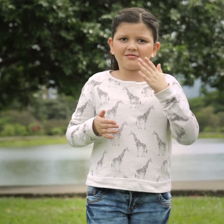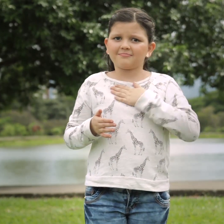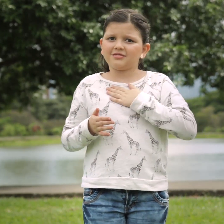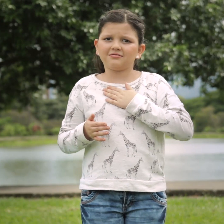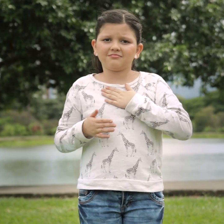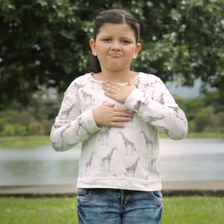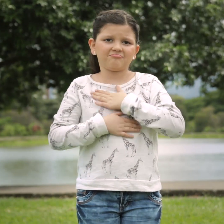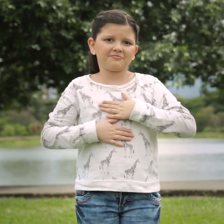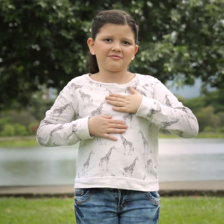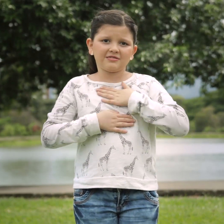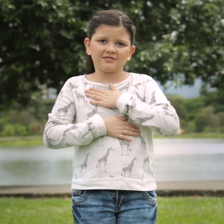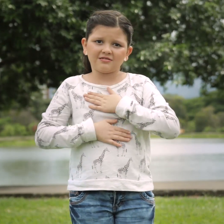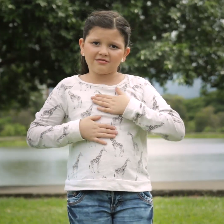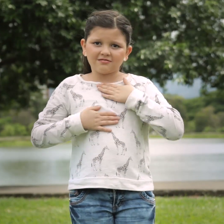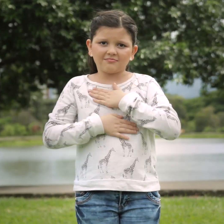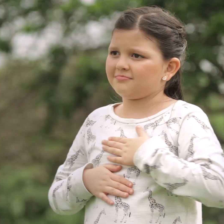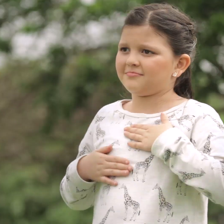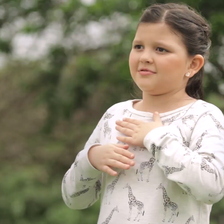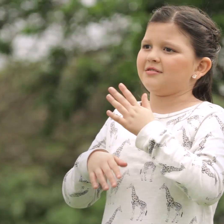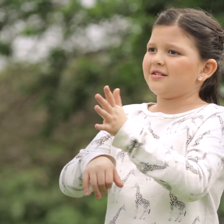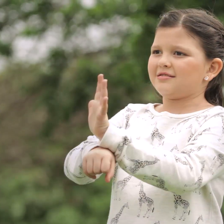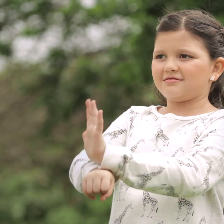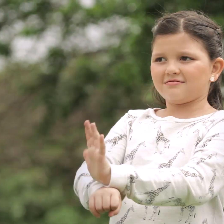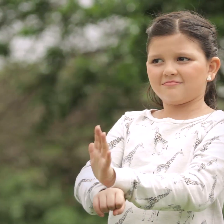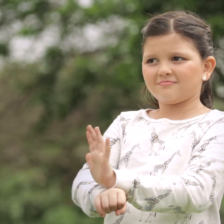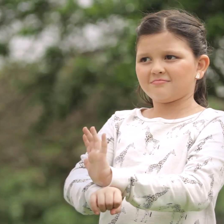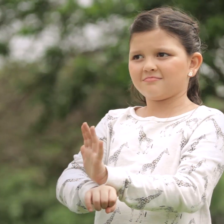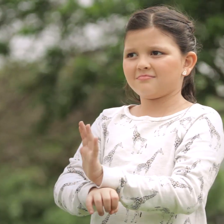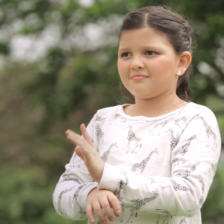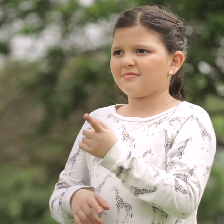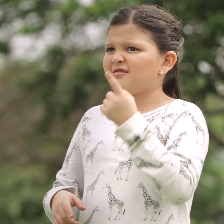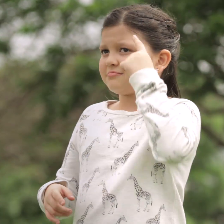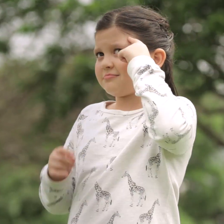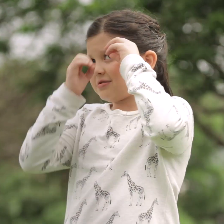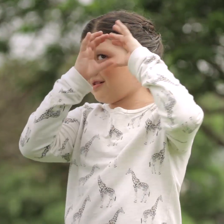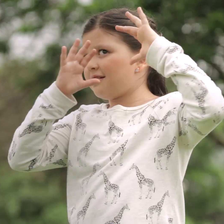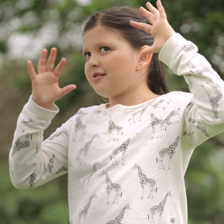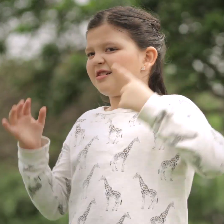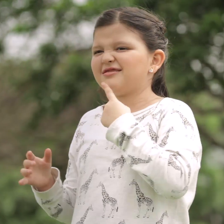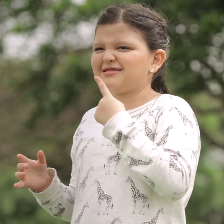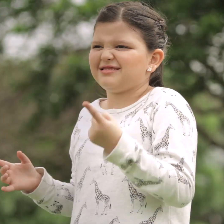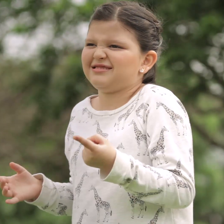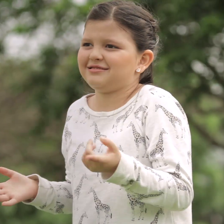personalmente poder disfrutarlo, porque tengo que imaginarme qué es lo que están diciendo.